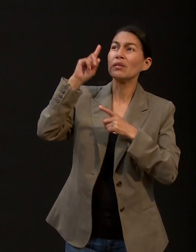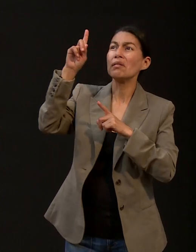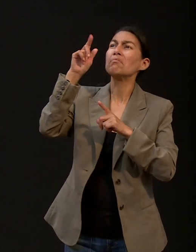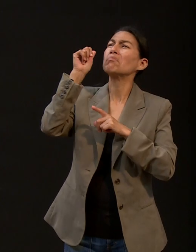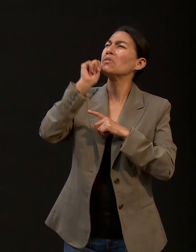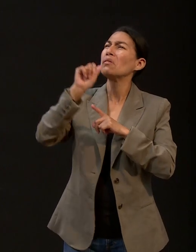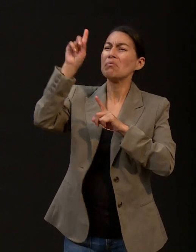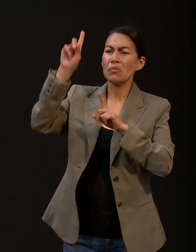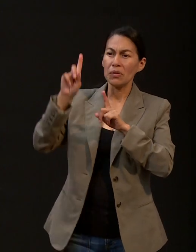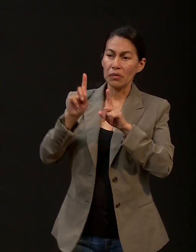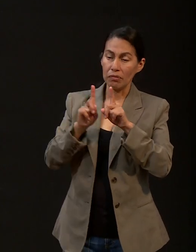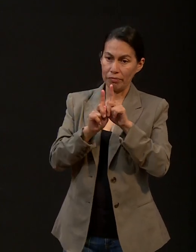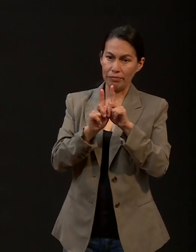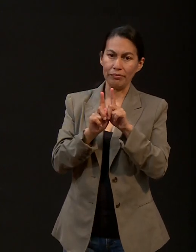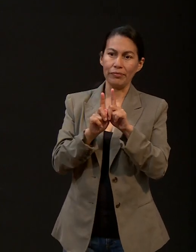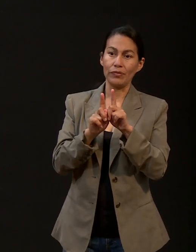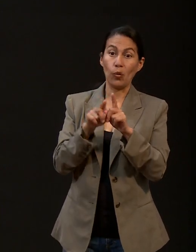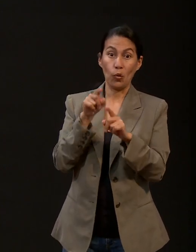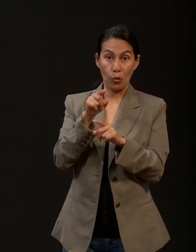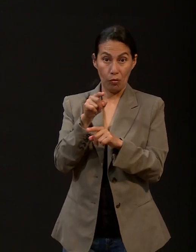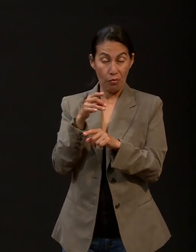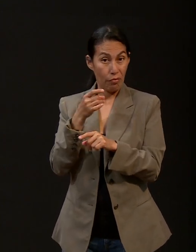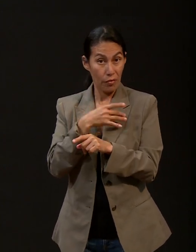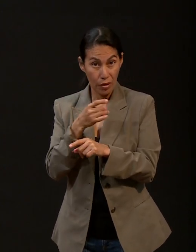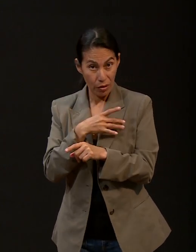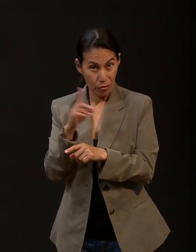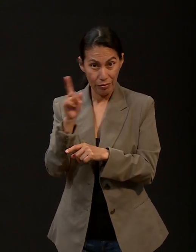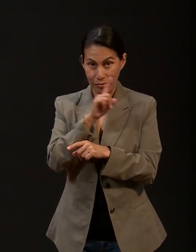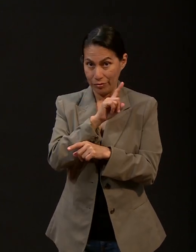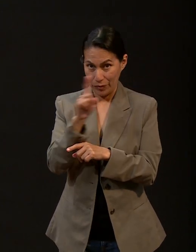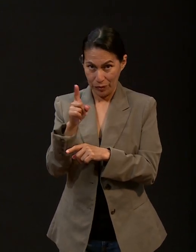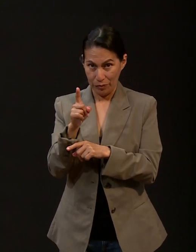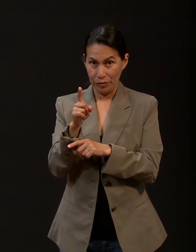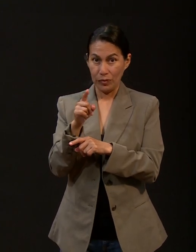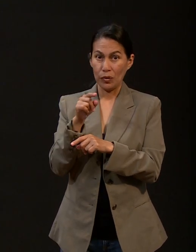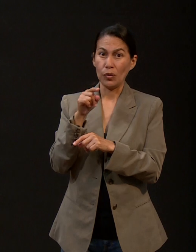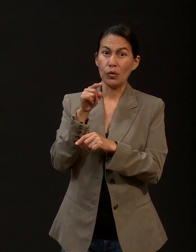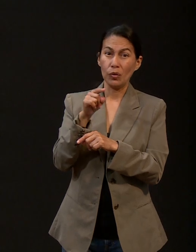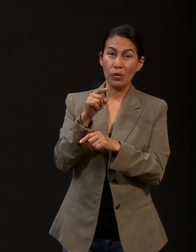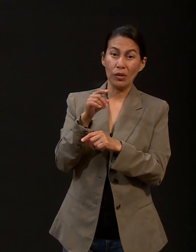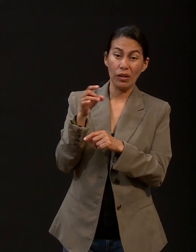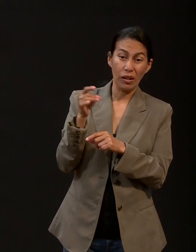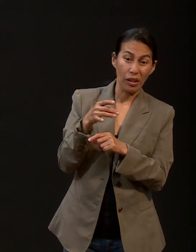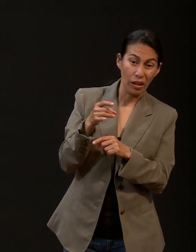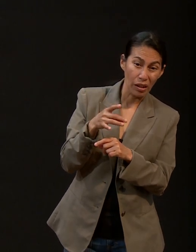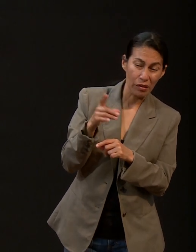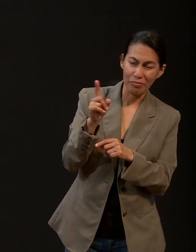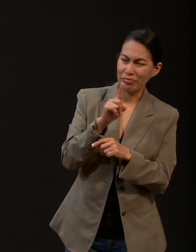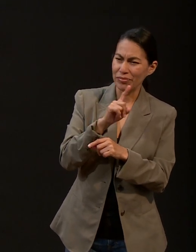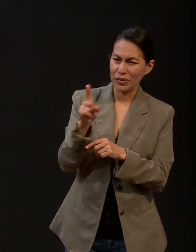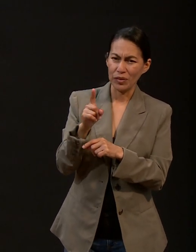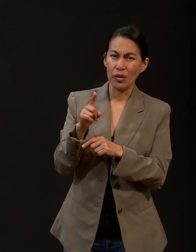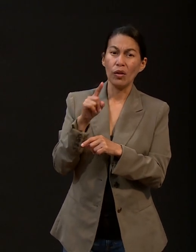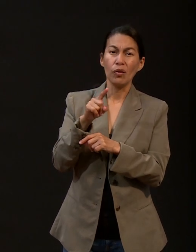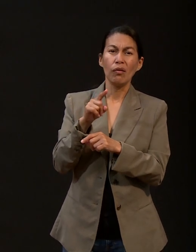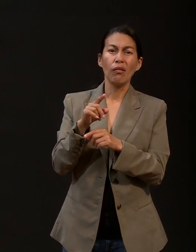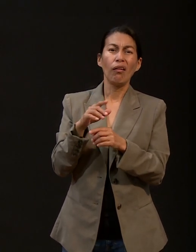Él está a nuestro lado. Y nos dice, no tengas miedo, no temas, porque yo estoy contigo. No desmayes,